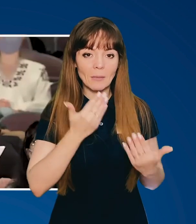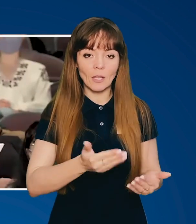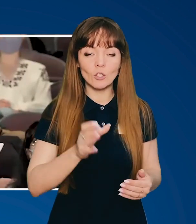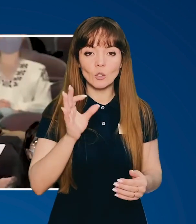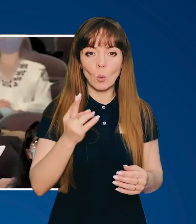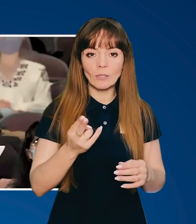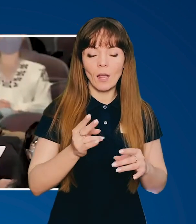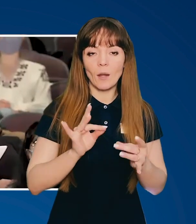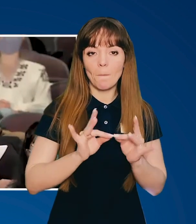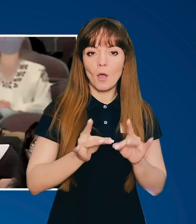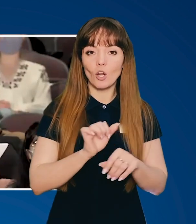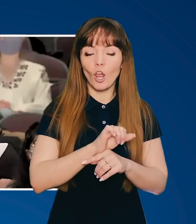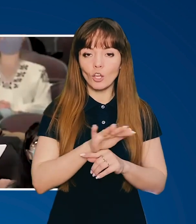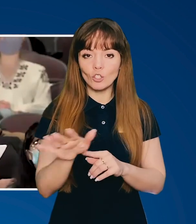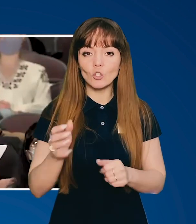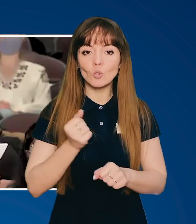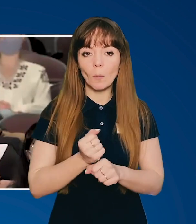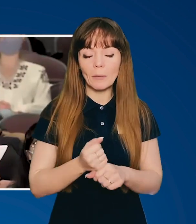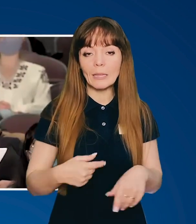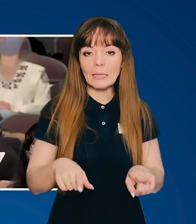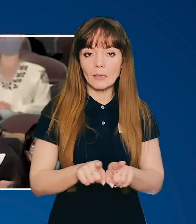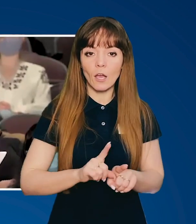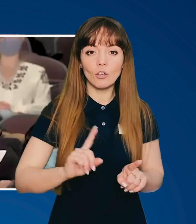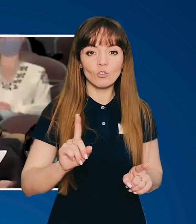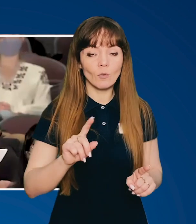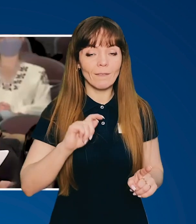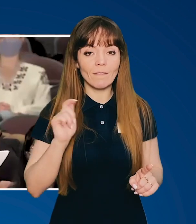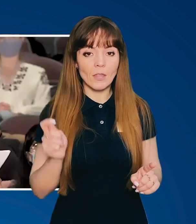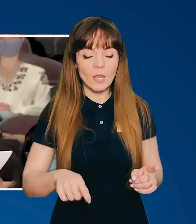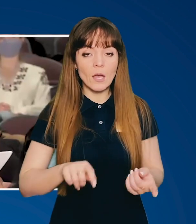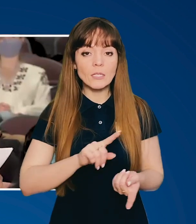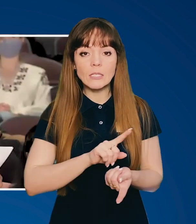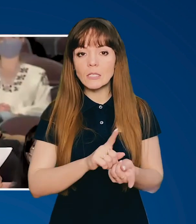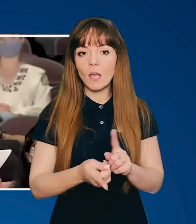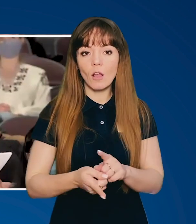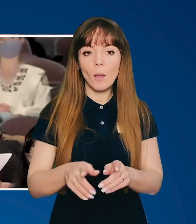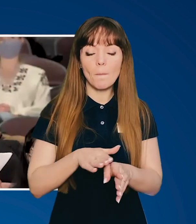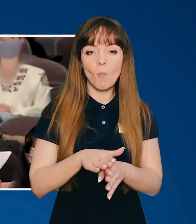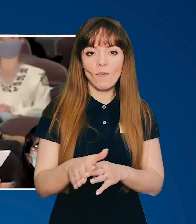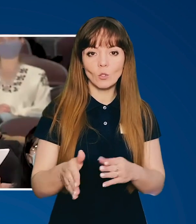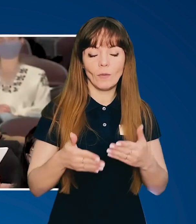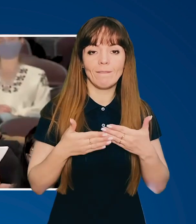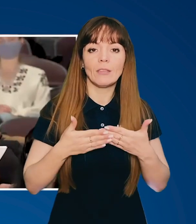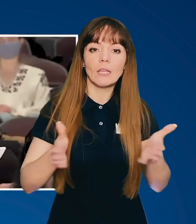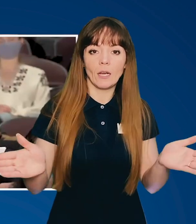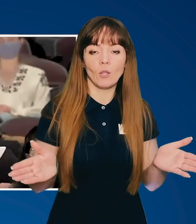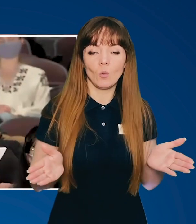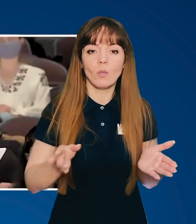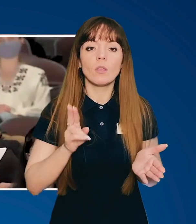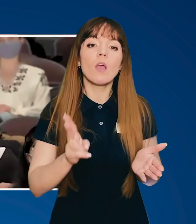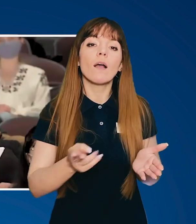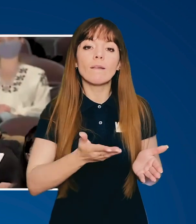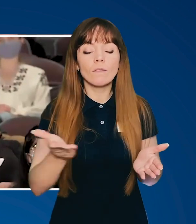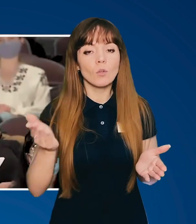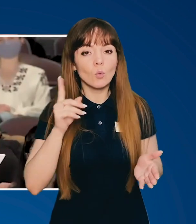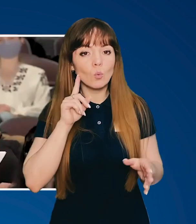Соціальні мережі зробили так, що війна стала повністю відкритою. Як ви